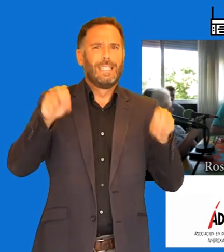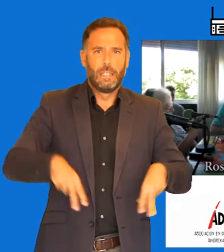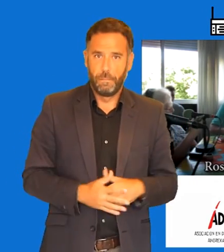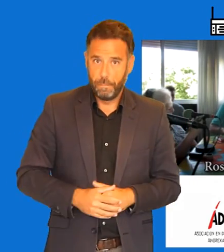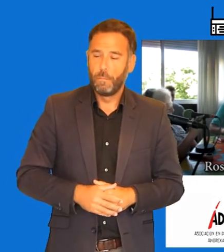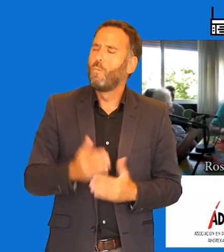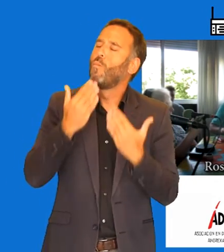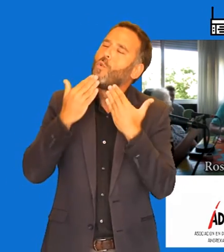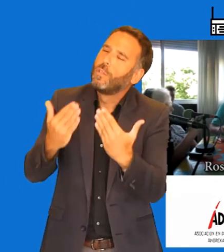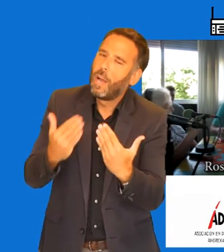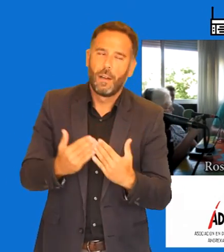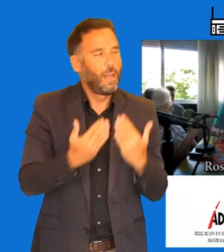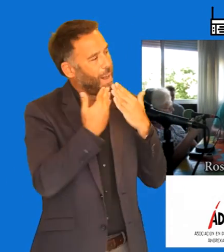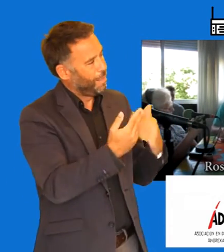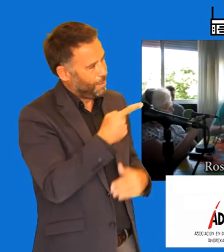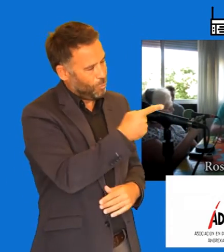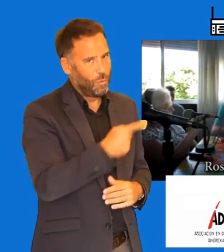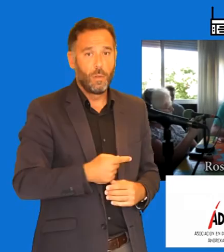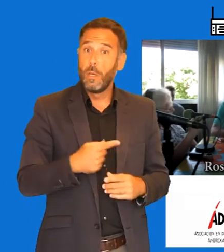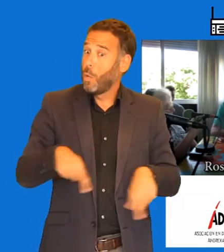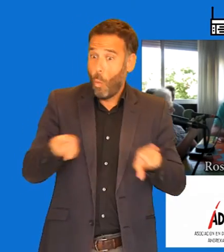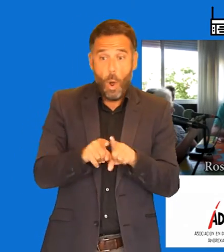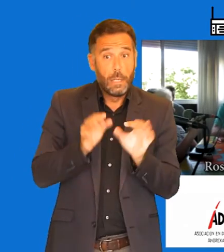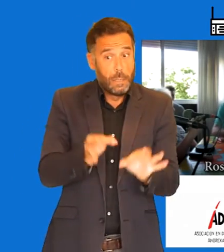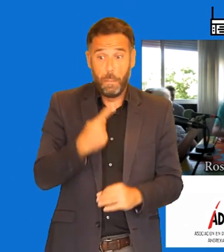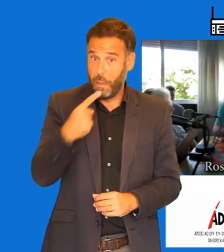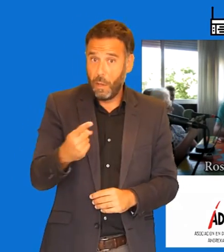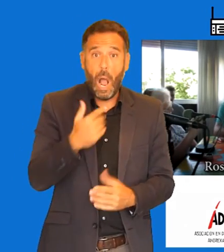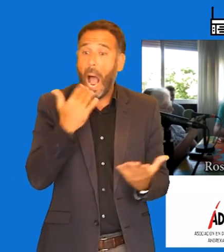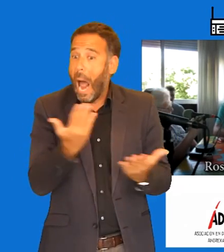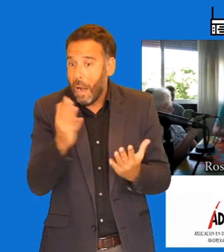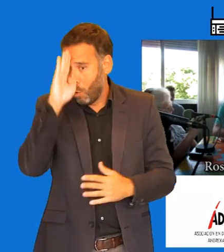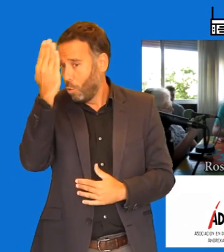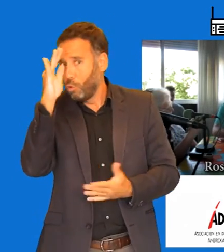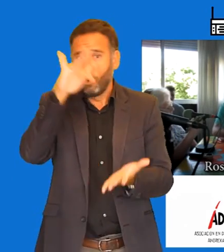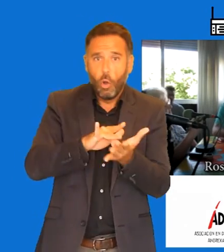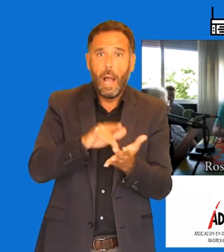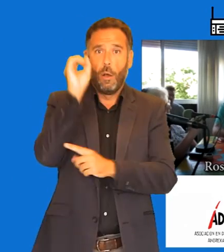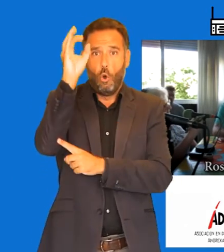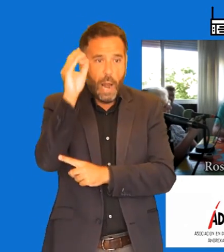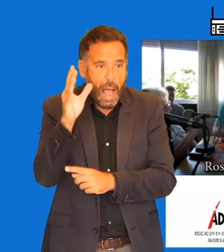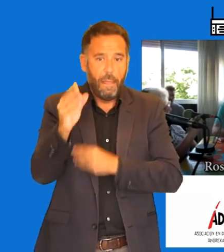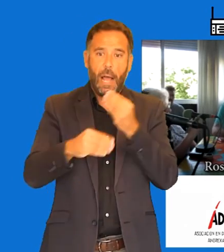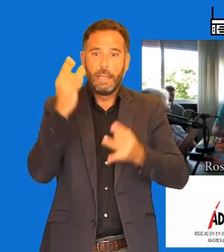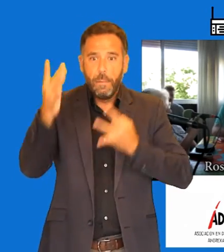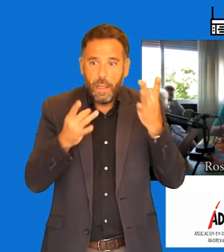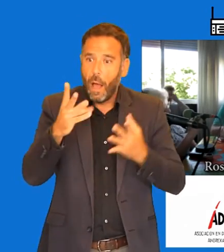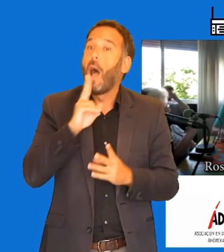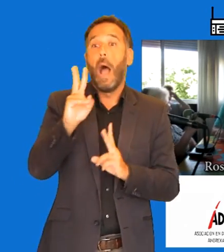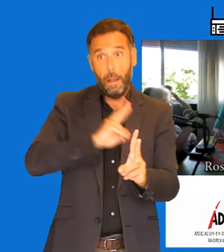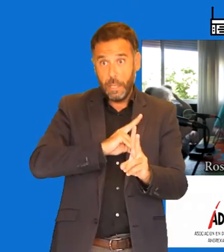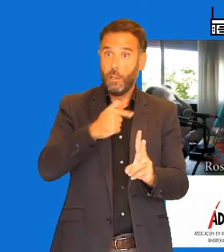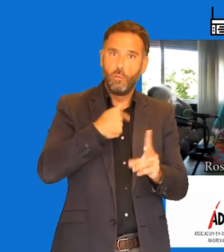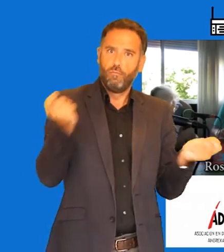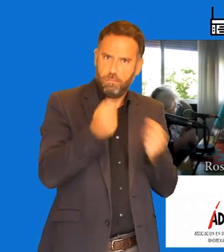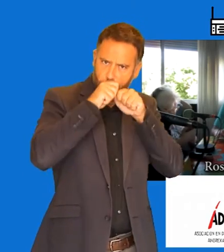por estar con nosotros. Gracias a Y lo que siempre decimos, que cuando tengáis algún evento destacado que queráis hacernos llegar, aquí estaremos encantados de